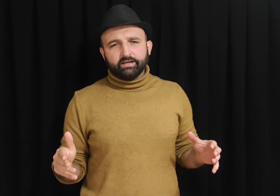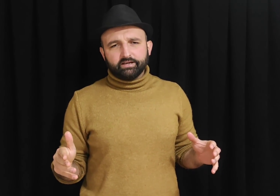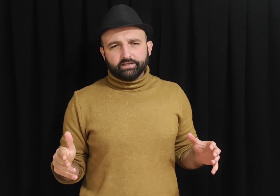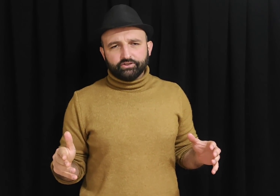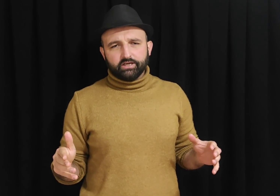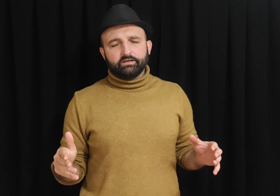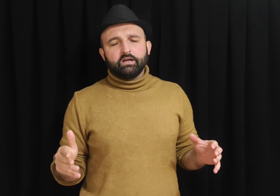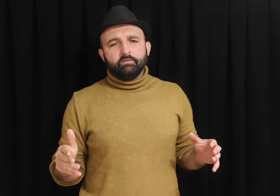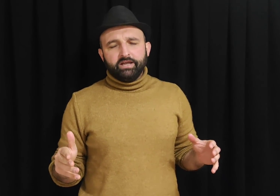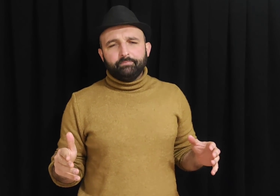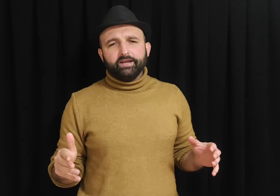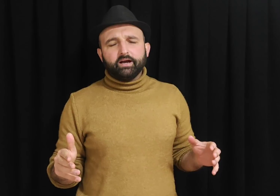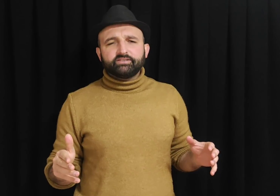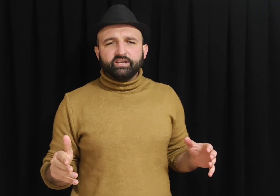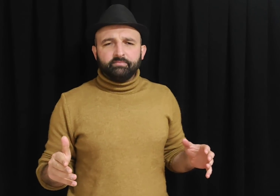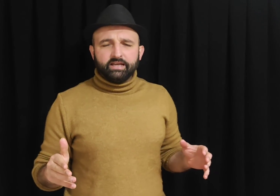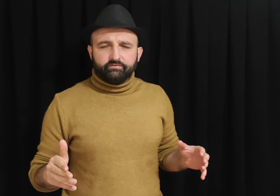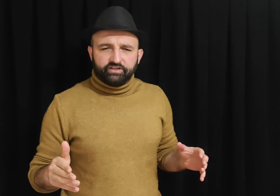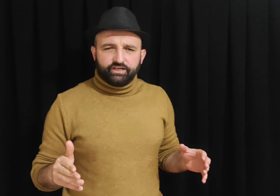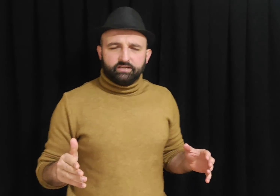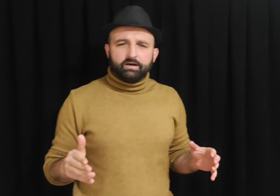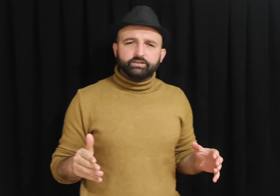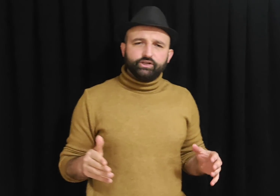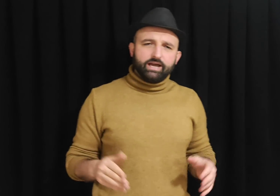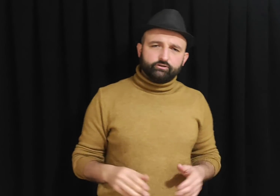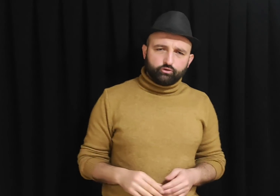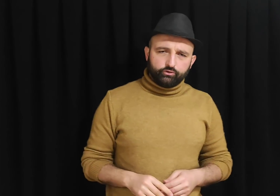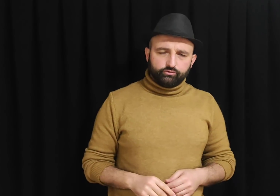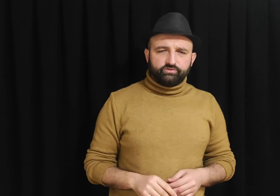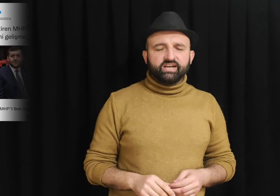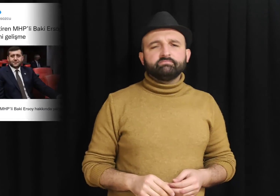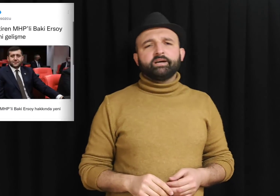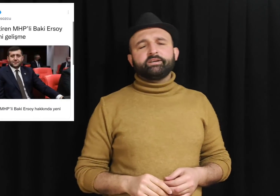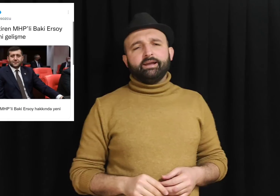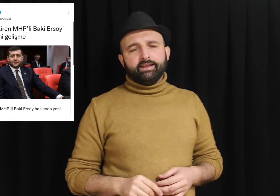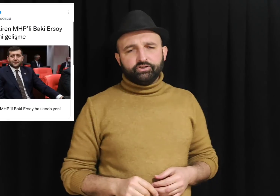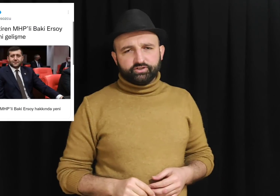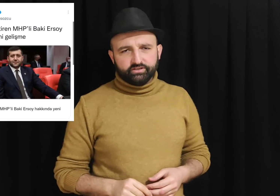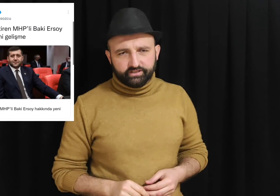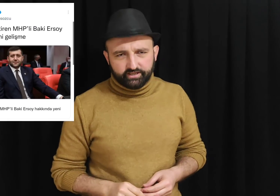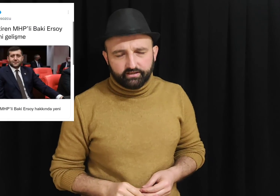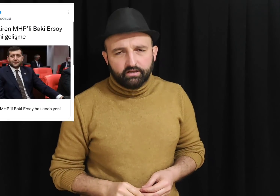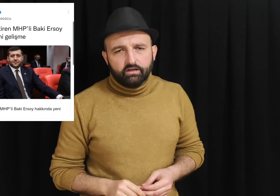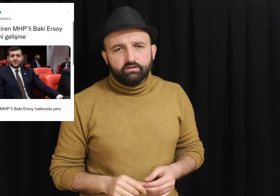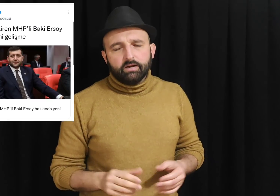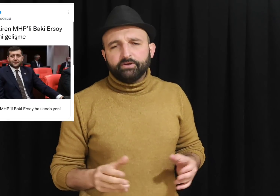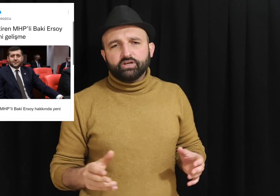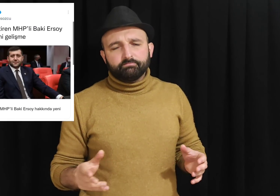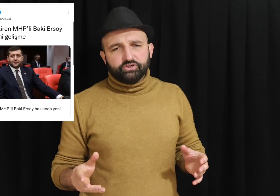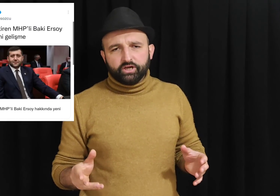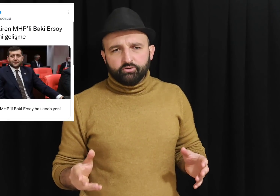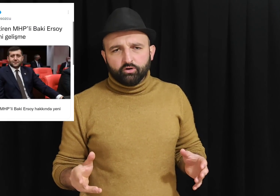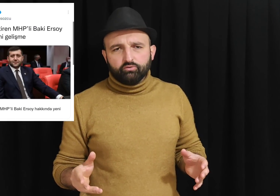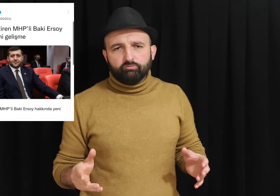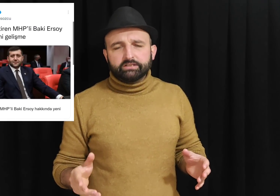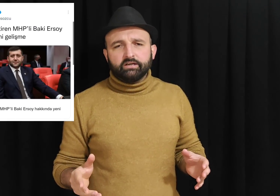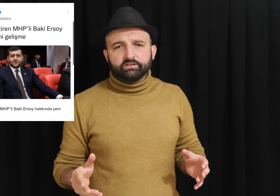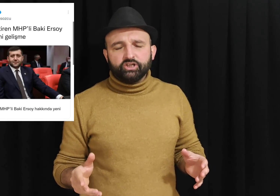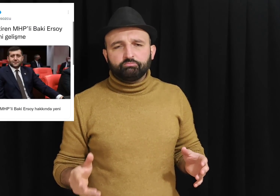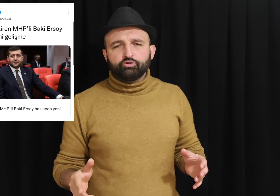arkadaşlar MHP Kayseri Milletvekili Baki Ersoy zamları eleştirdi. Yapacak bir şey yok. Vatandaş bu